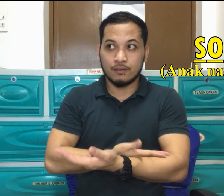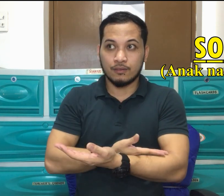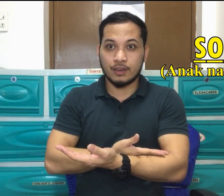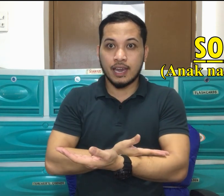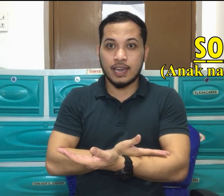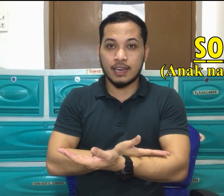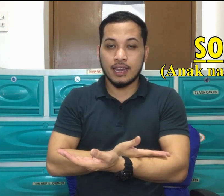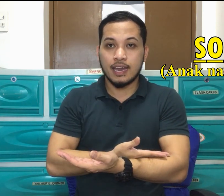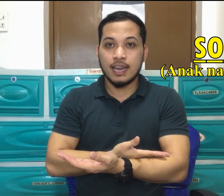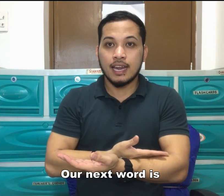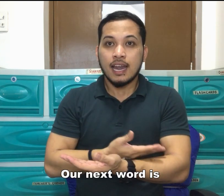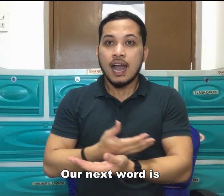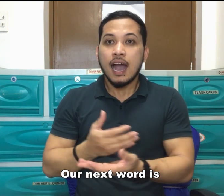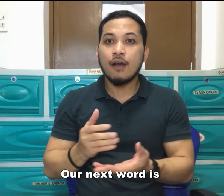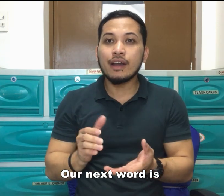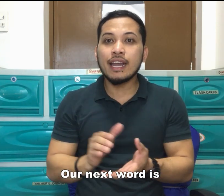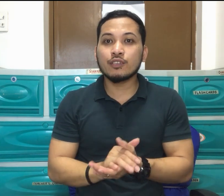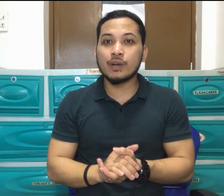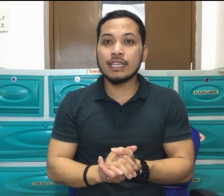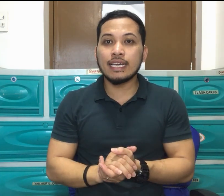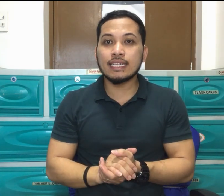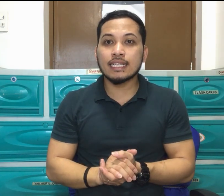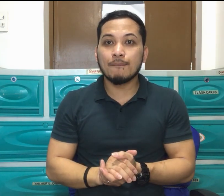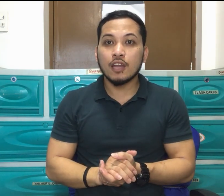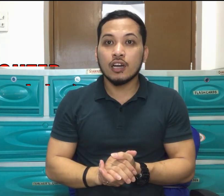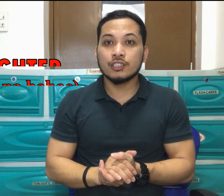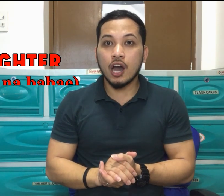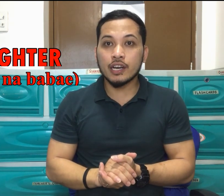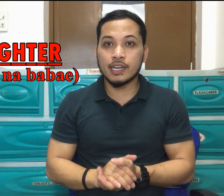Okay. Our next word is daughter.